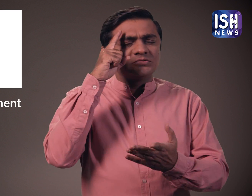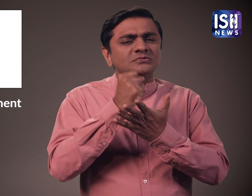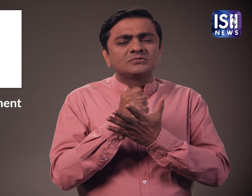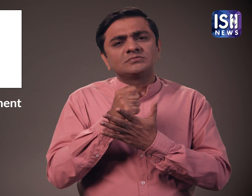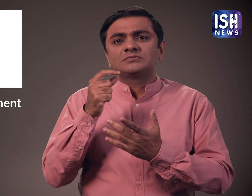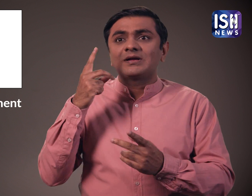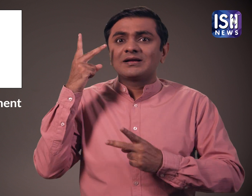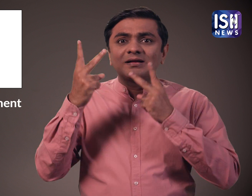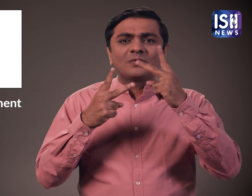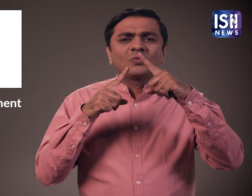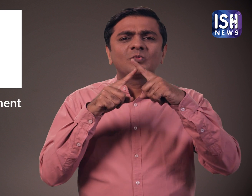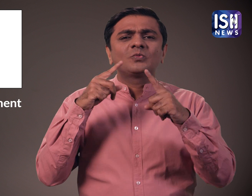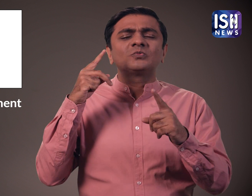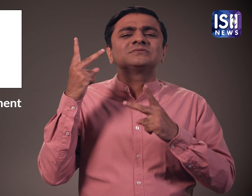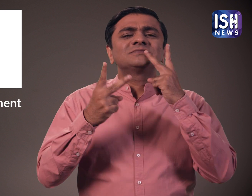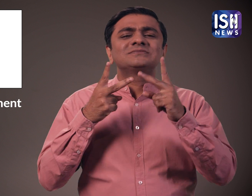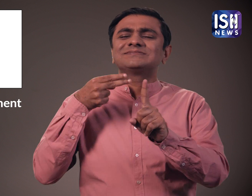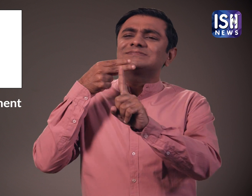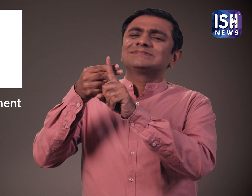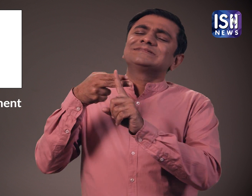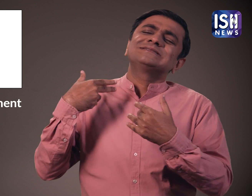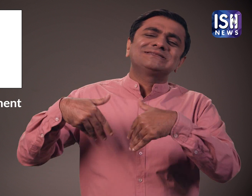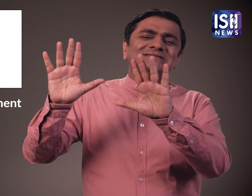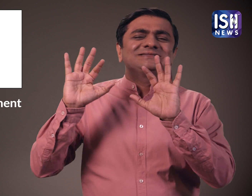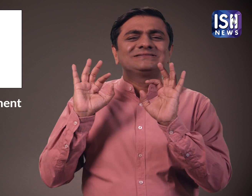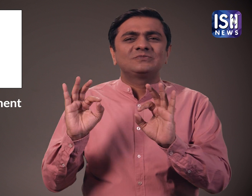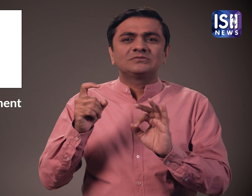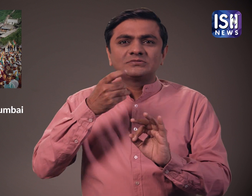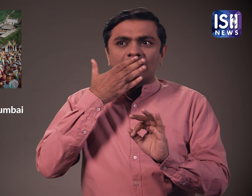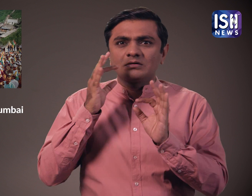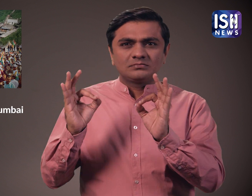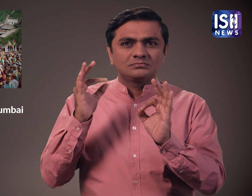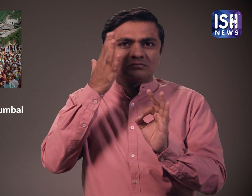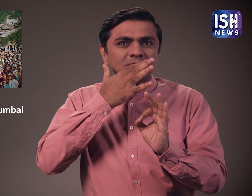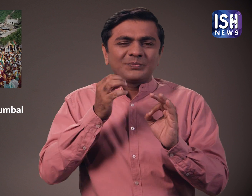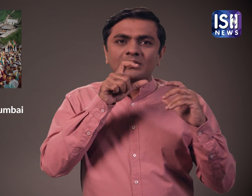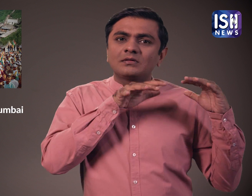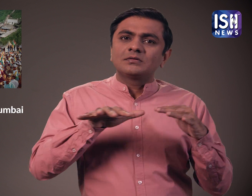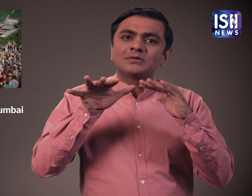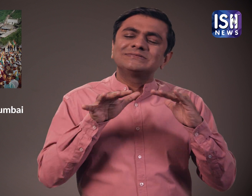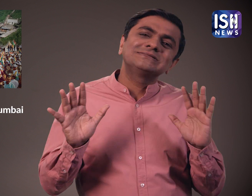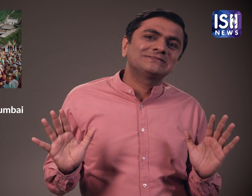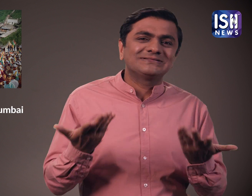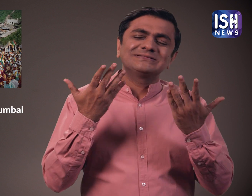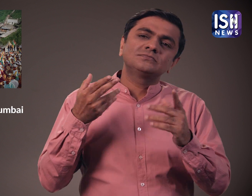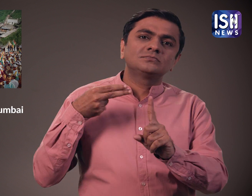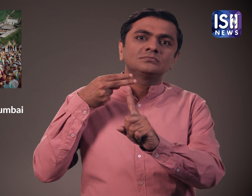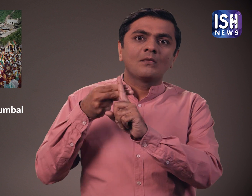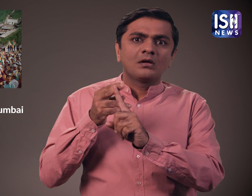ने श्री समेच शिकर जी को परेटन सल घोशित किया है। जैन